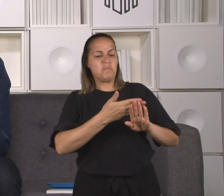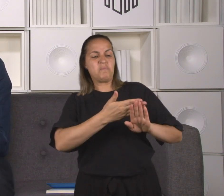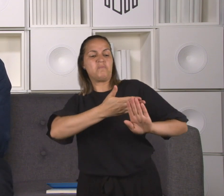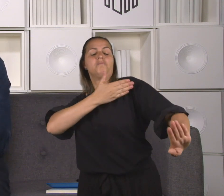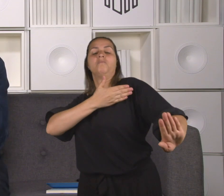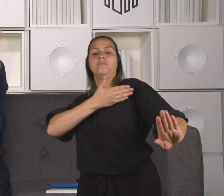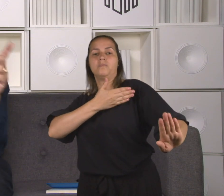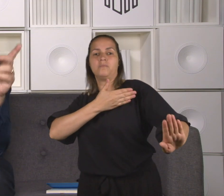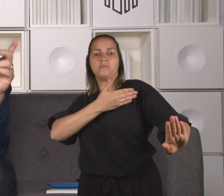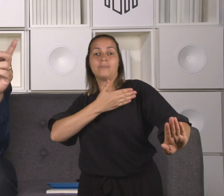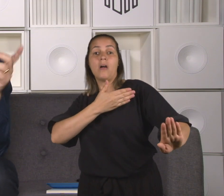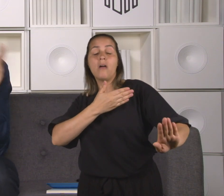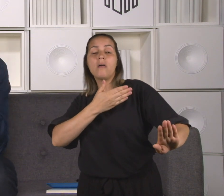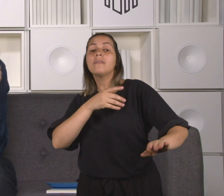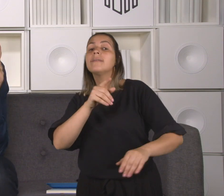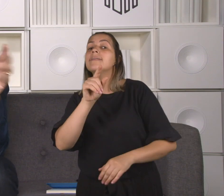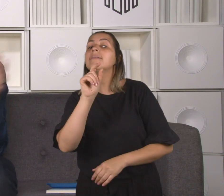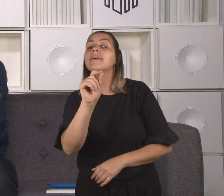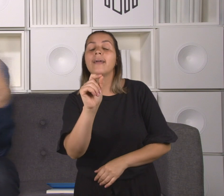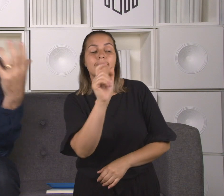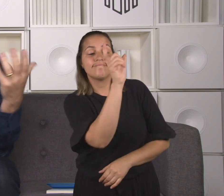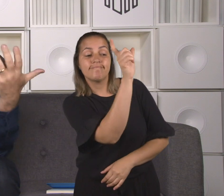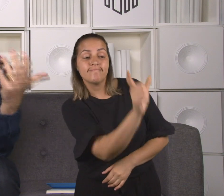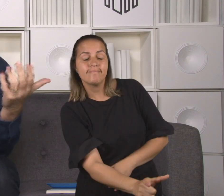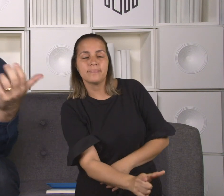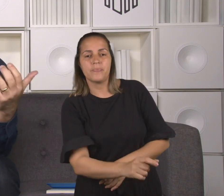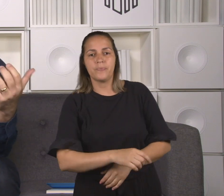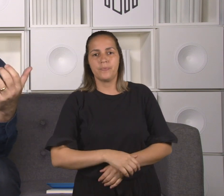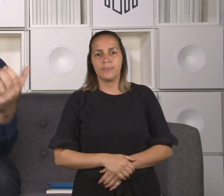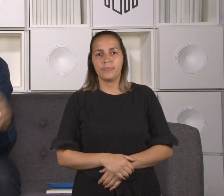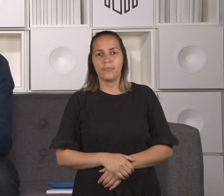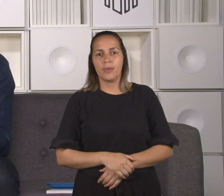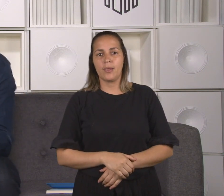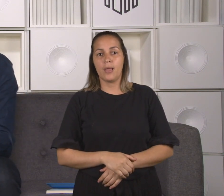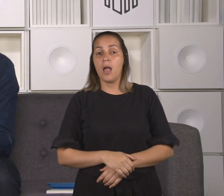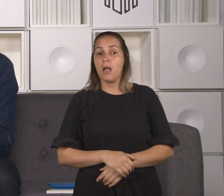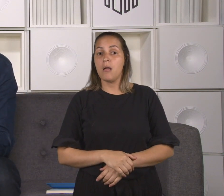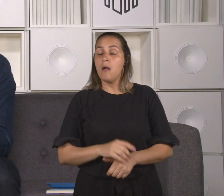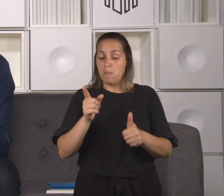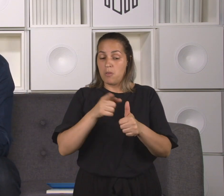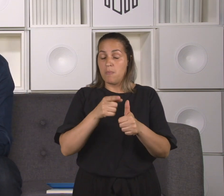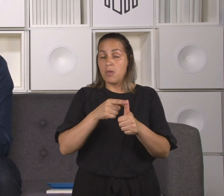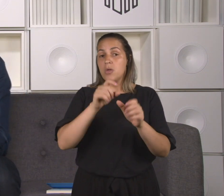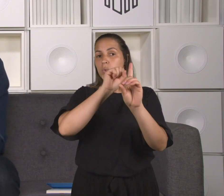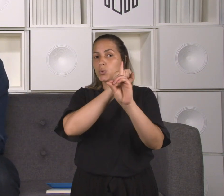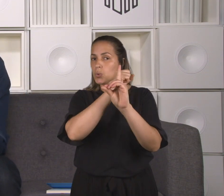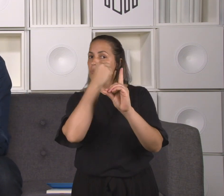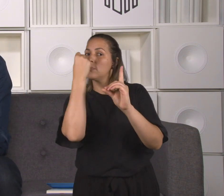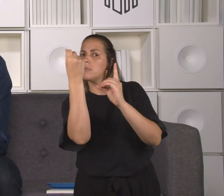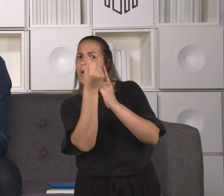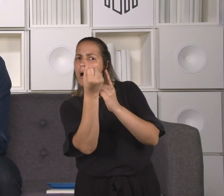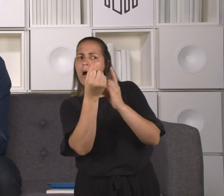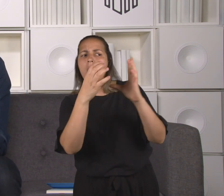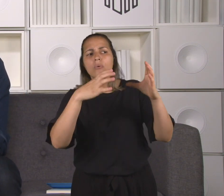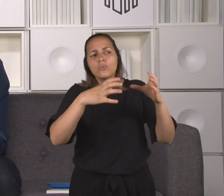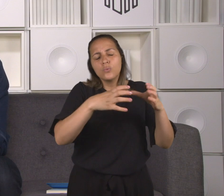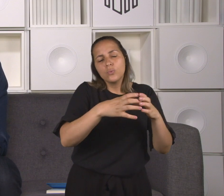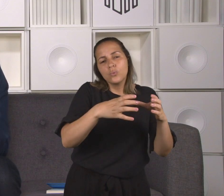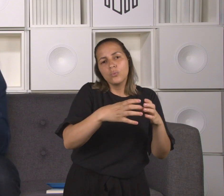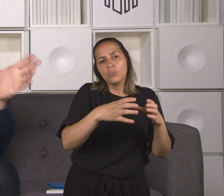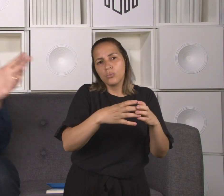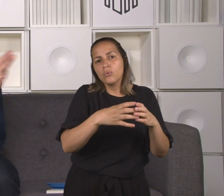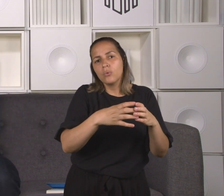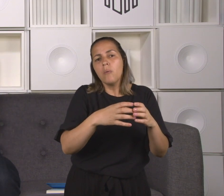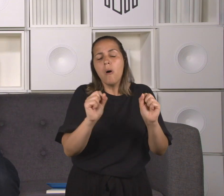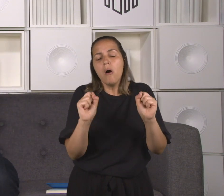a primeira pergunta é sobre a nossa sociedade, a nossa comunidade, mas eu não quero falar